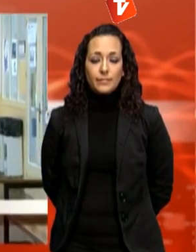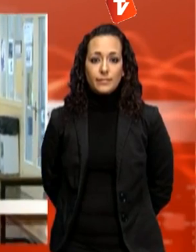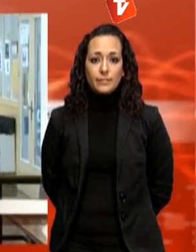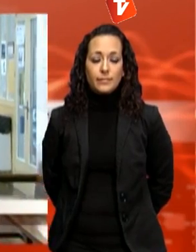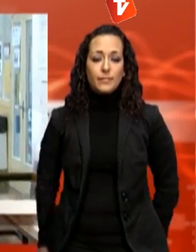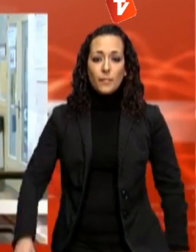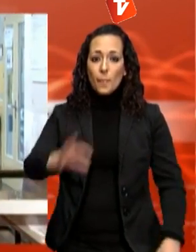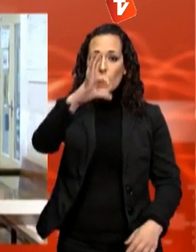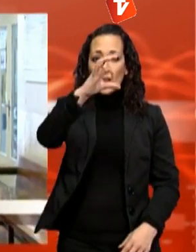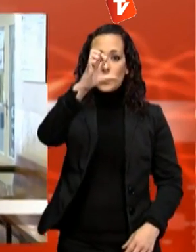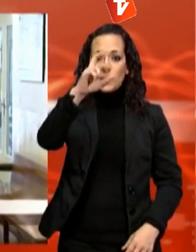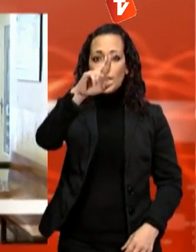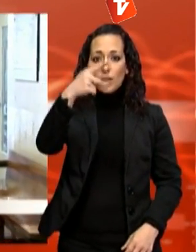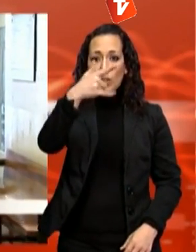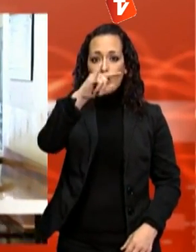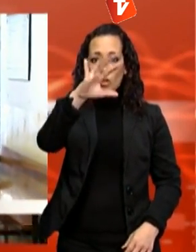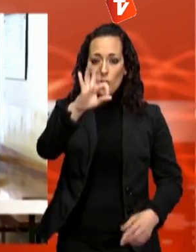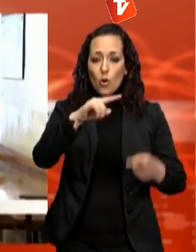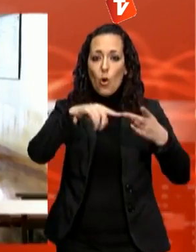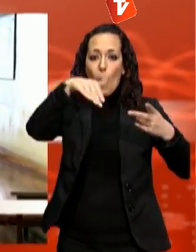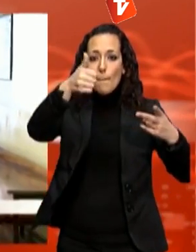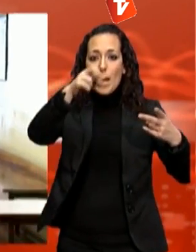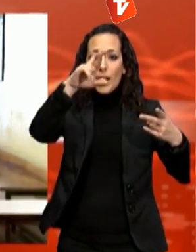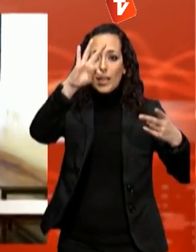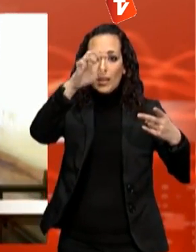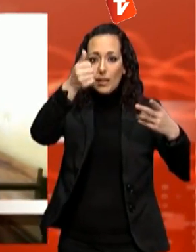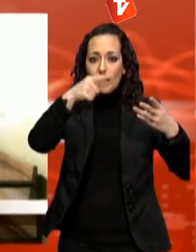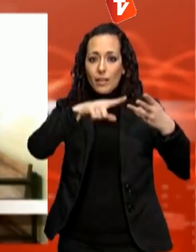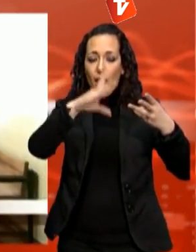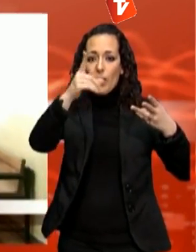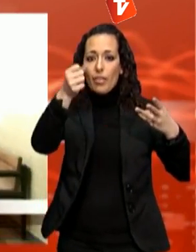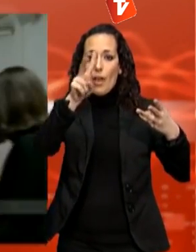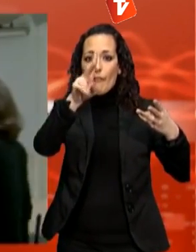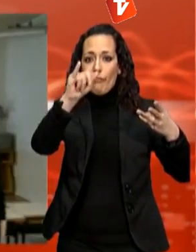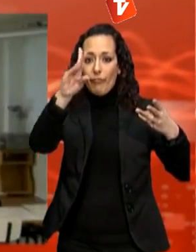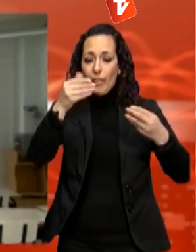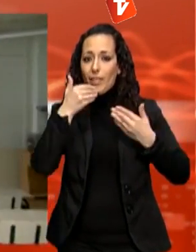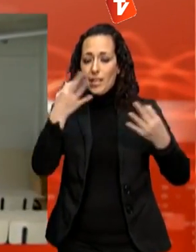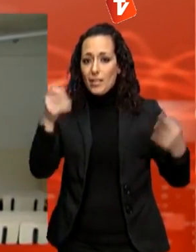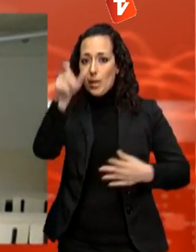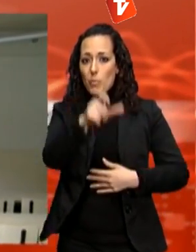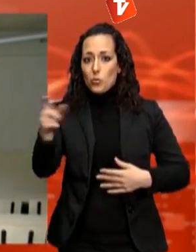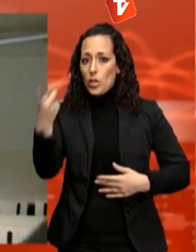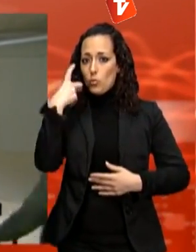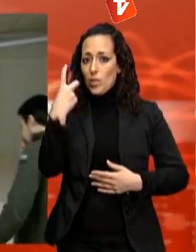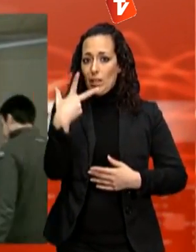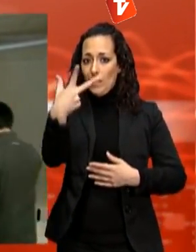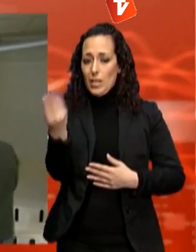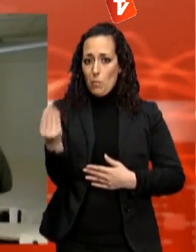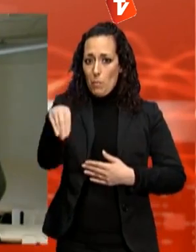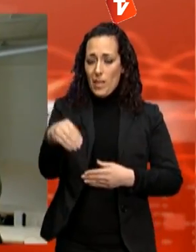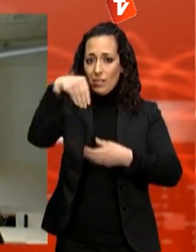Són el Sergio Sarrias, la Marta Puigvi i el terrasenc David Rivera que, junt amb tres estudiants més d'enginyeria aeronàutica de l'UPC